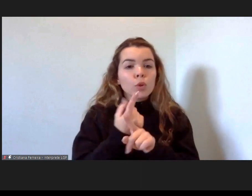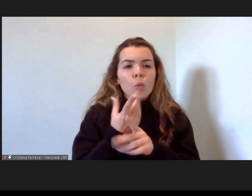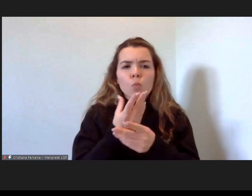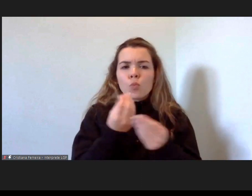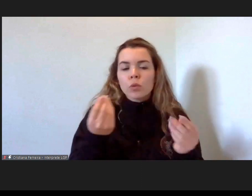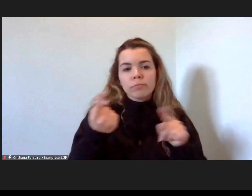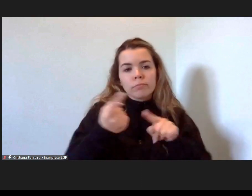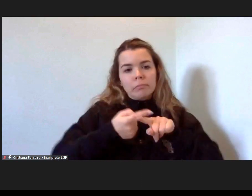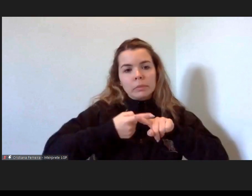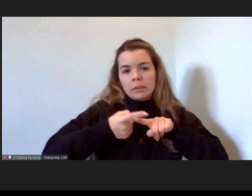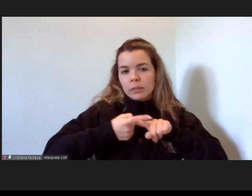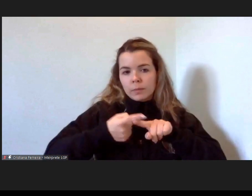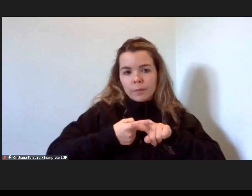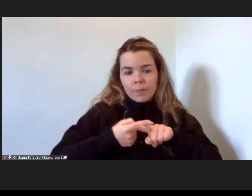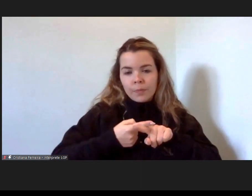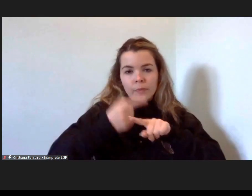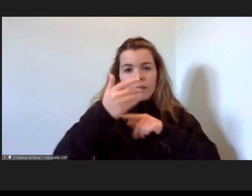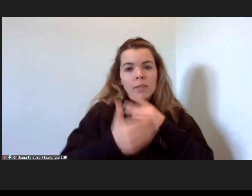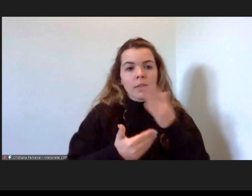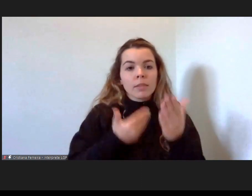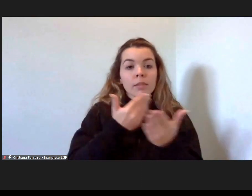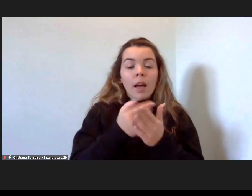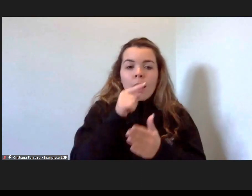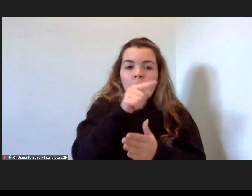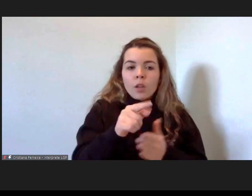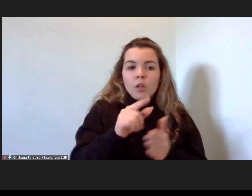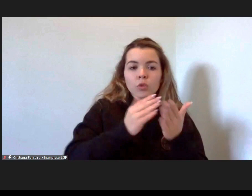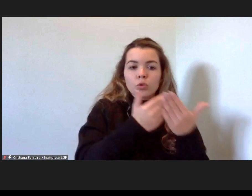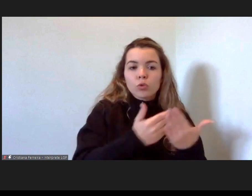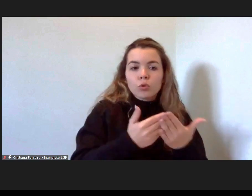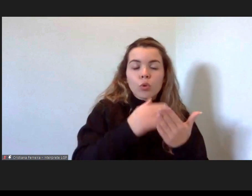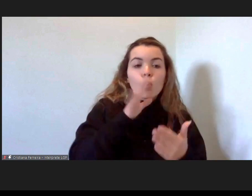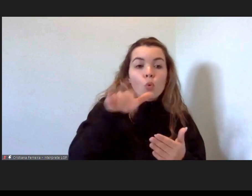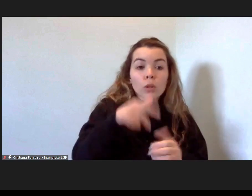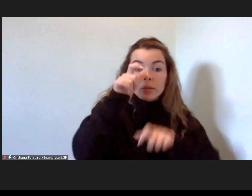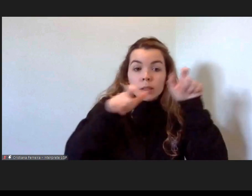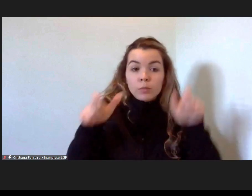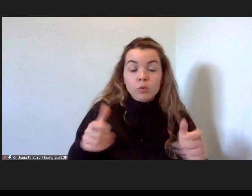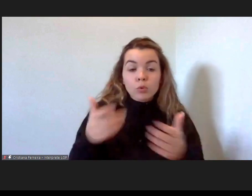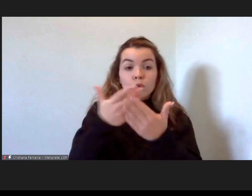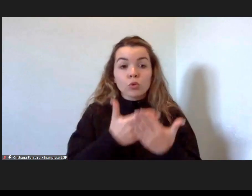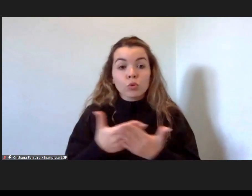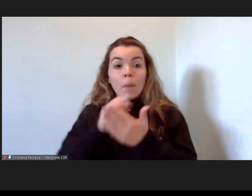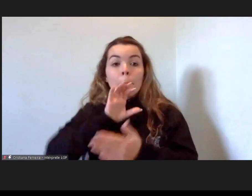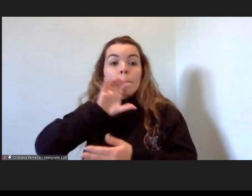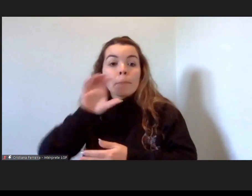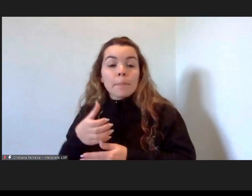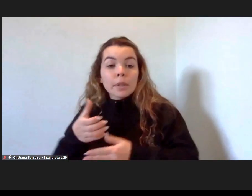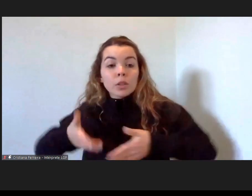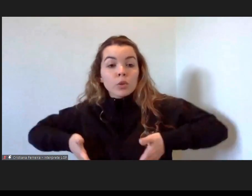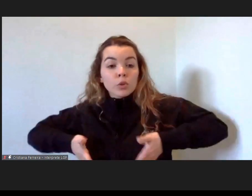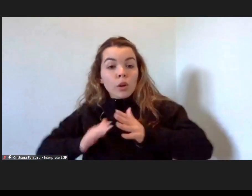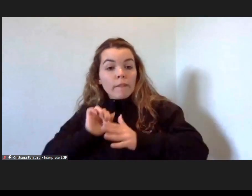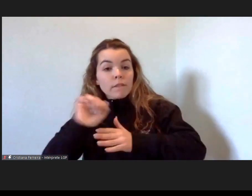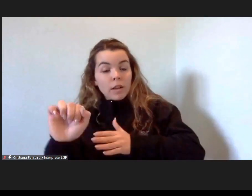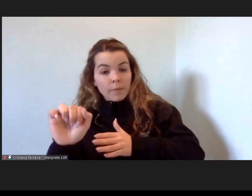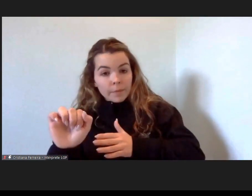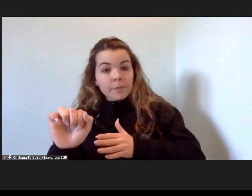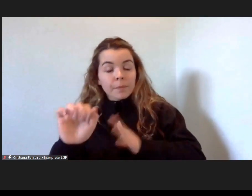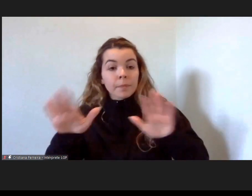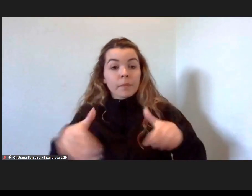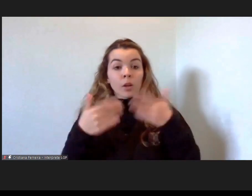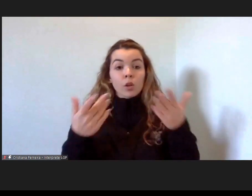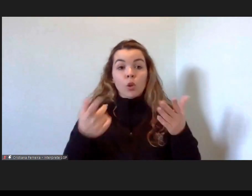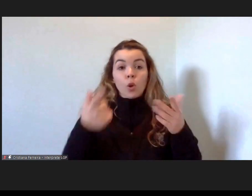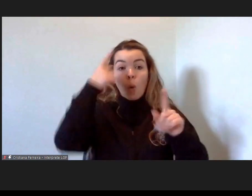aplicar esse estudo a estudantes nos países de origem. Ou seja, o nosso intuito no ano passado